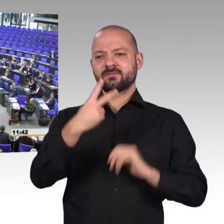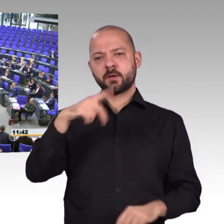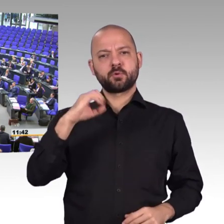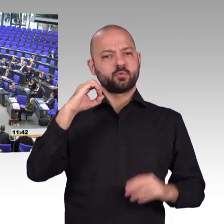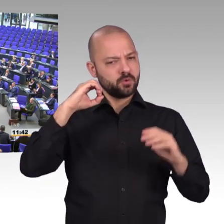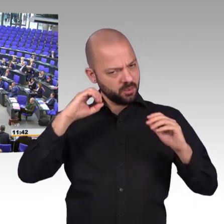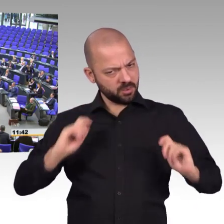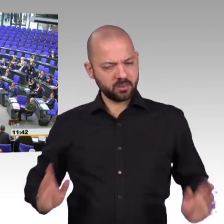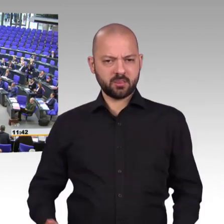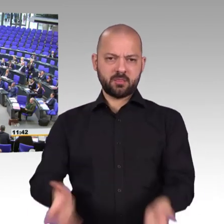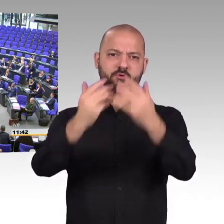Konstantin von Notz.